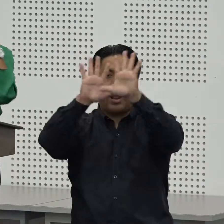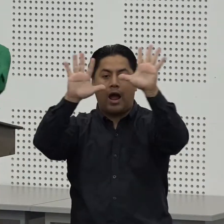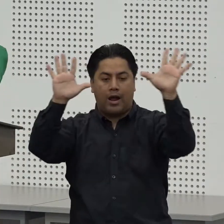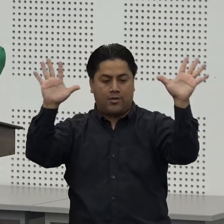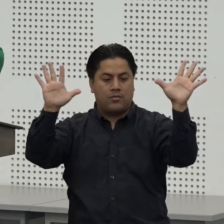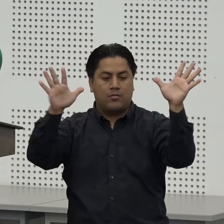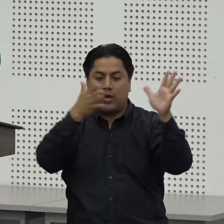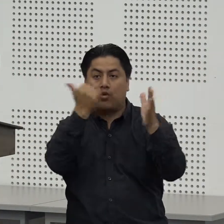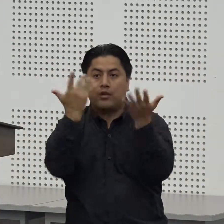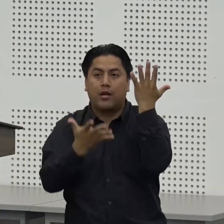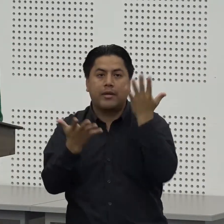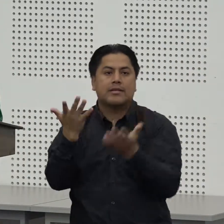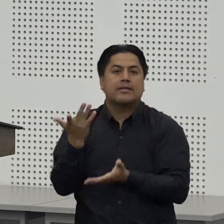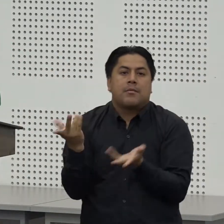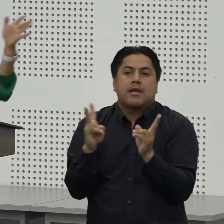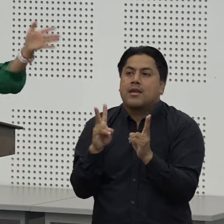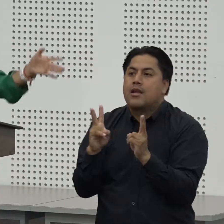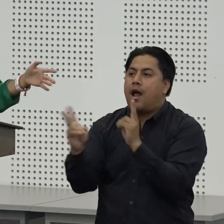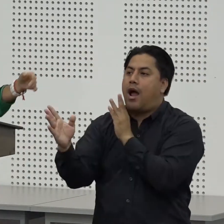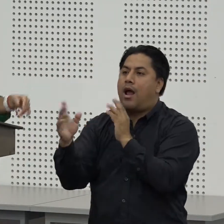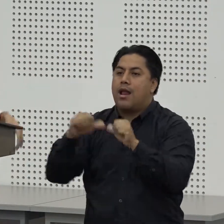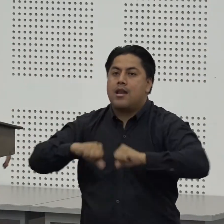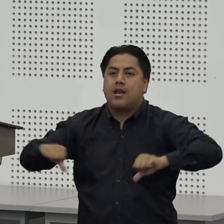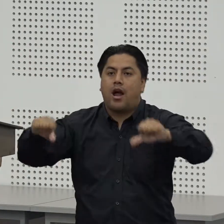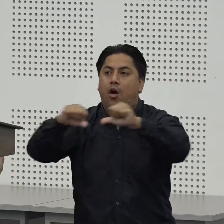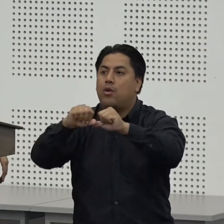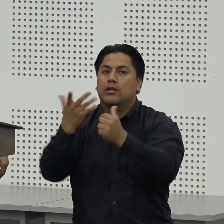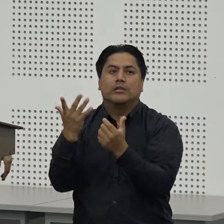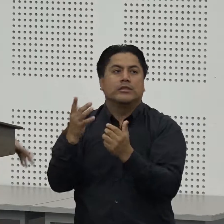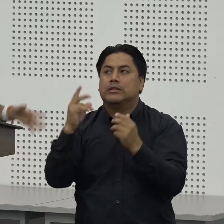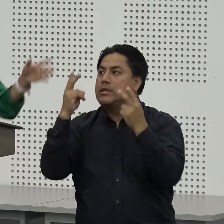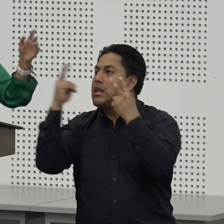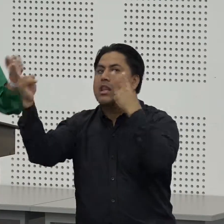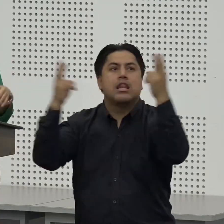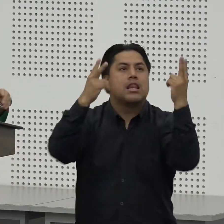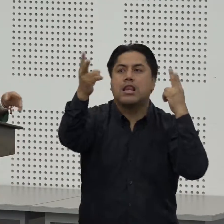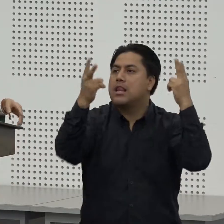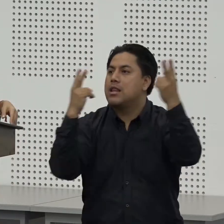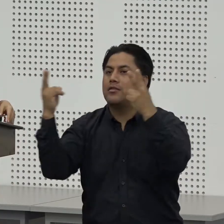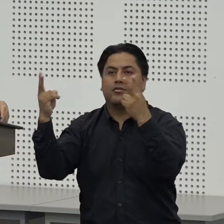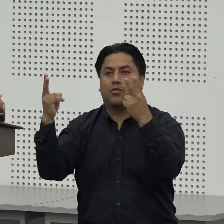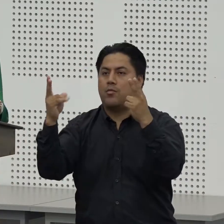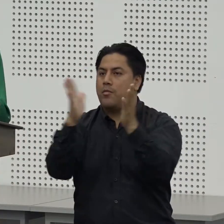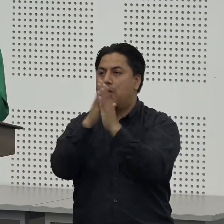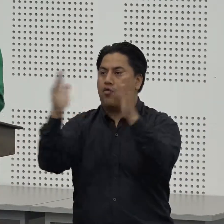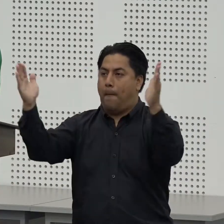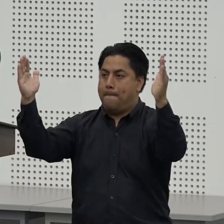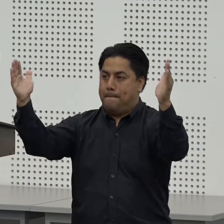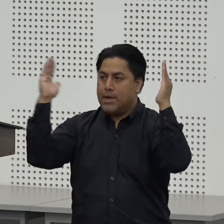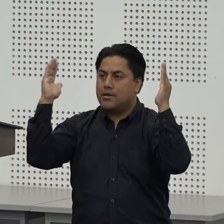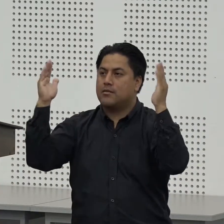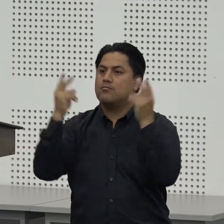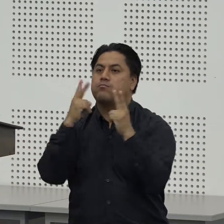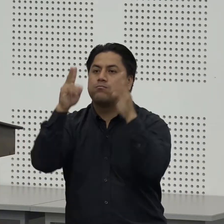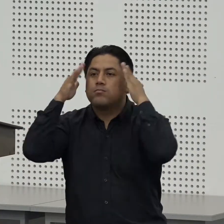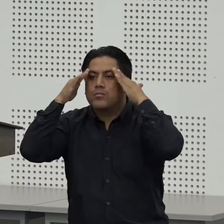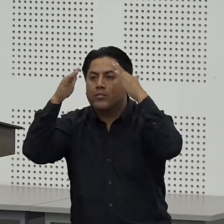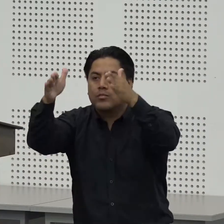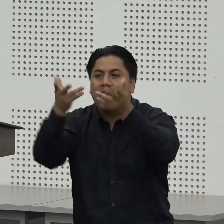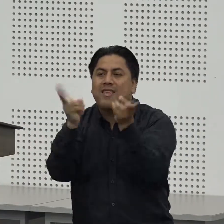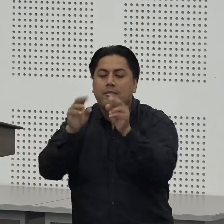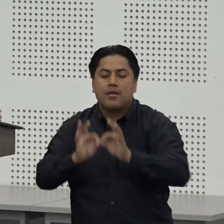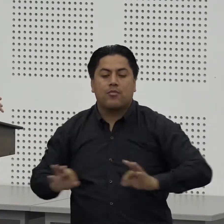visuales para que los chicos puedan focalizarse y ver al intérprete también se puede adaptar y tener un proyector y un computador por temas